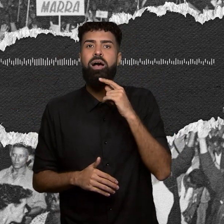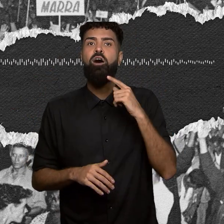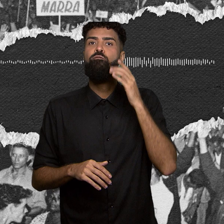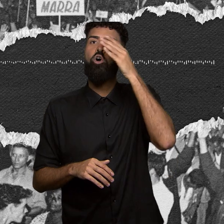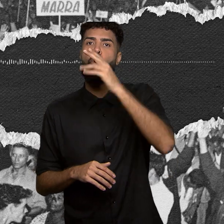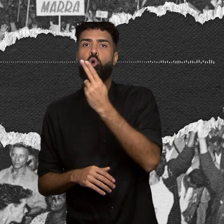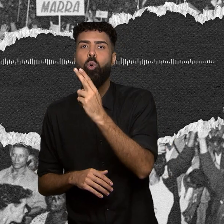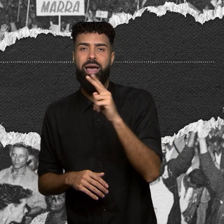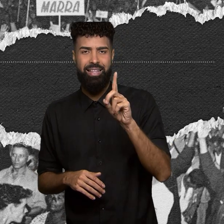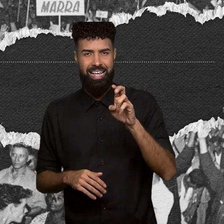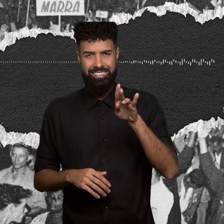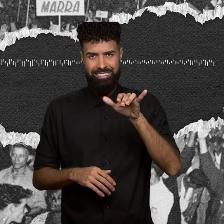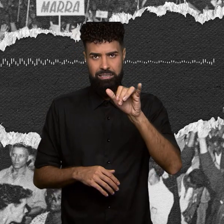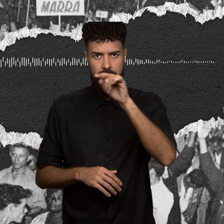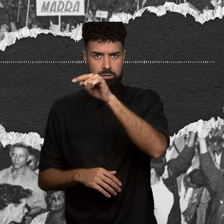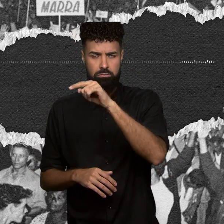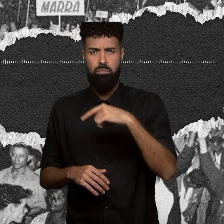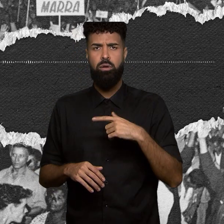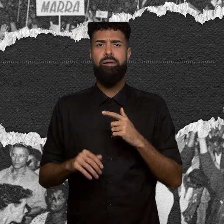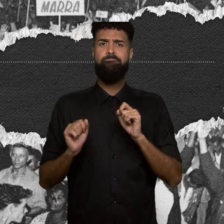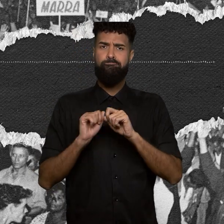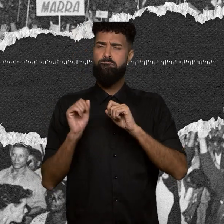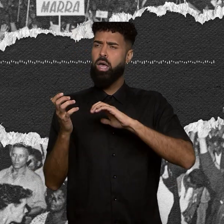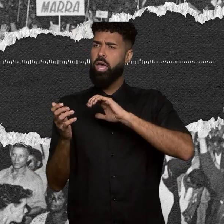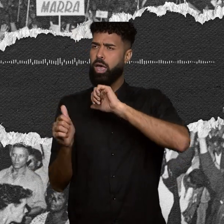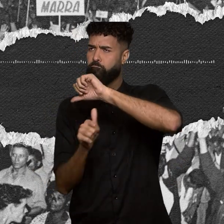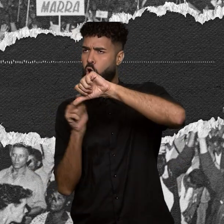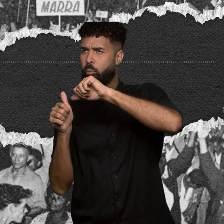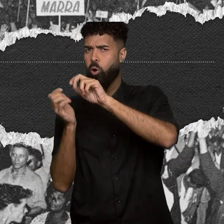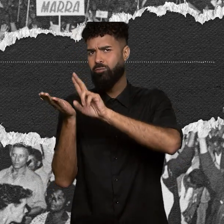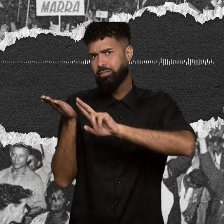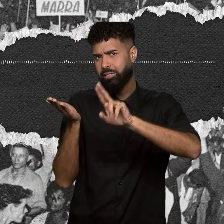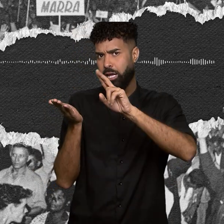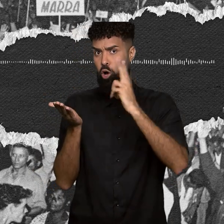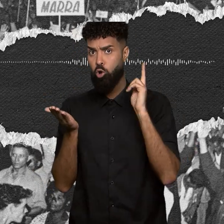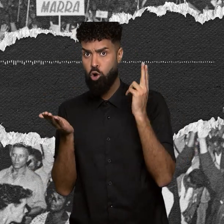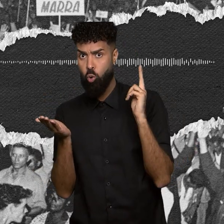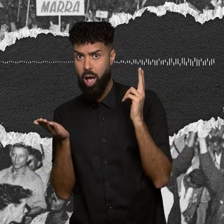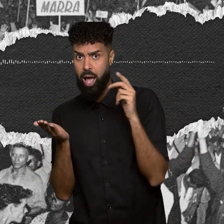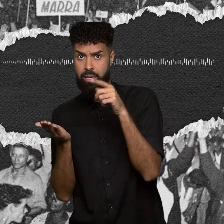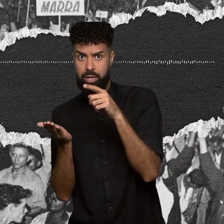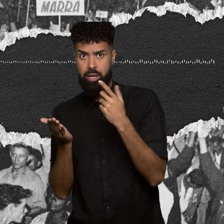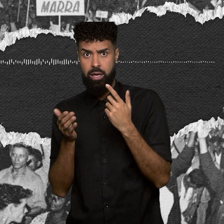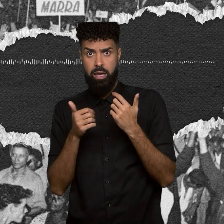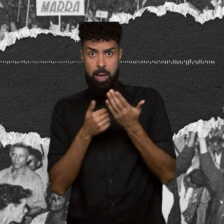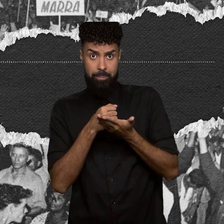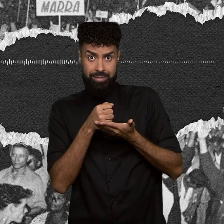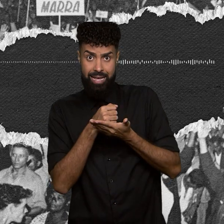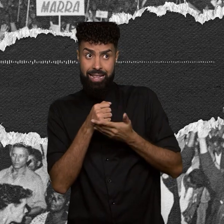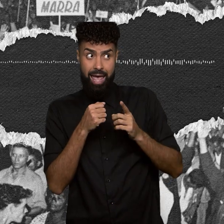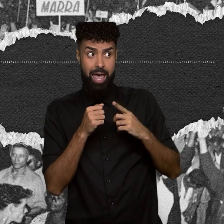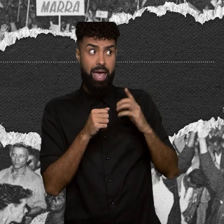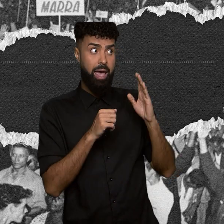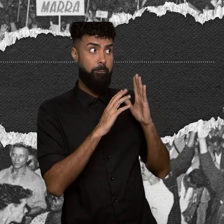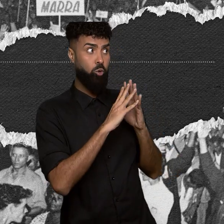Fez a reforma universitária no Uruguai, baseada no modelo brasileiro da Universidade Brasília.